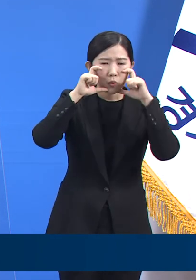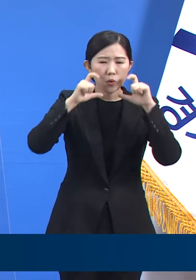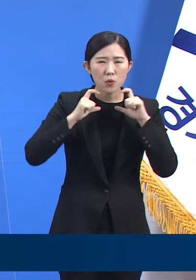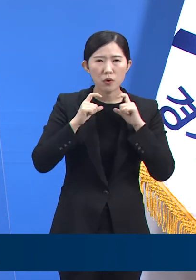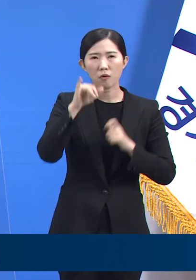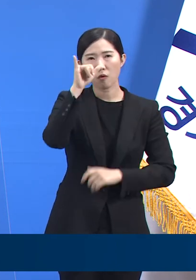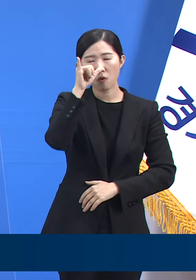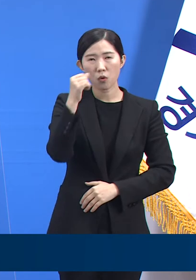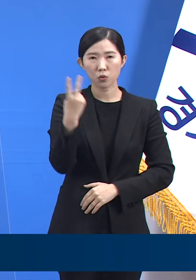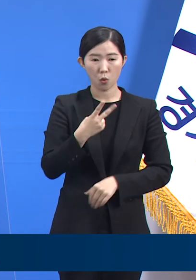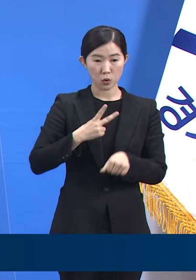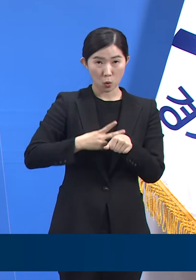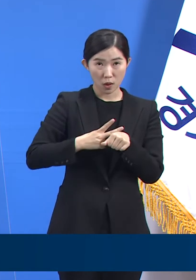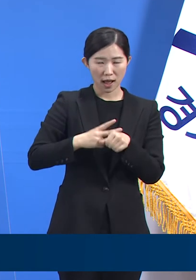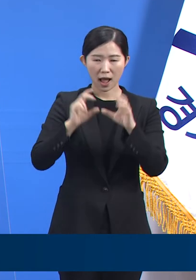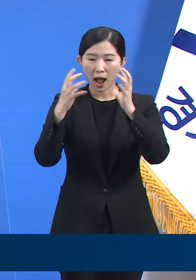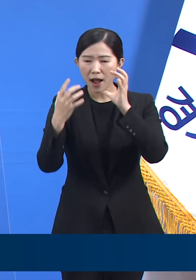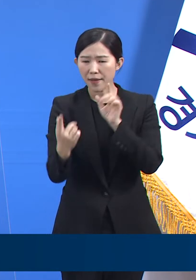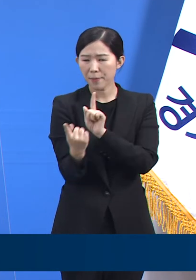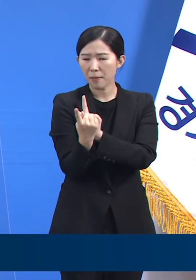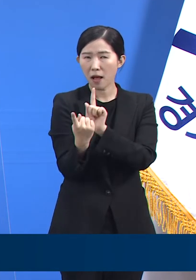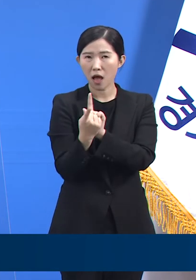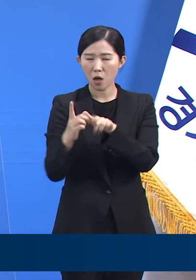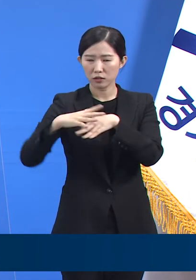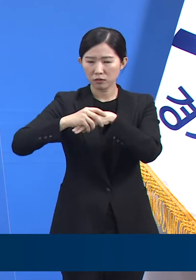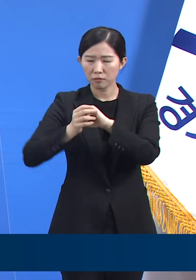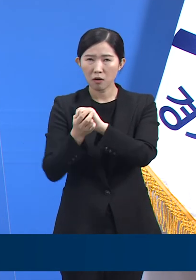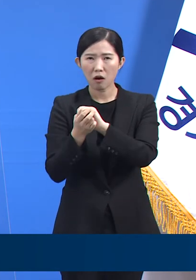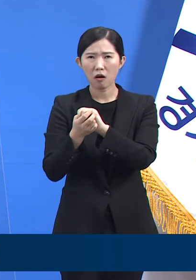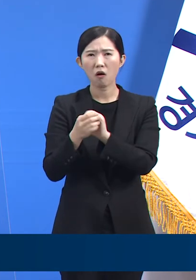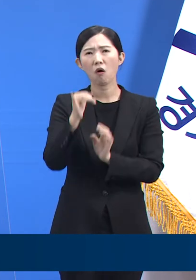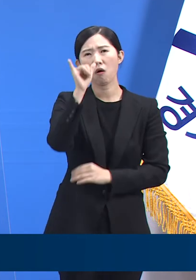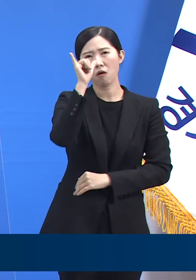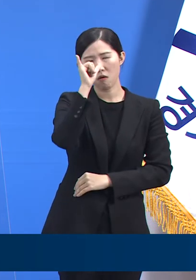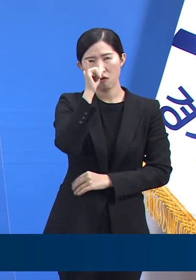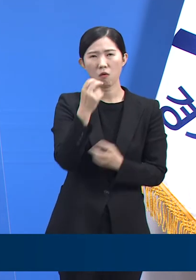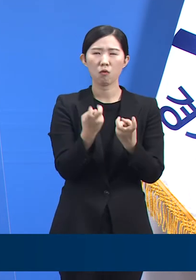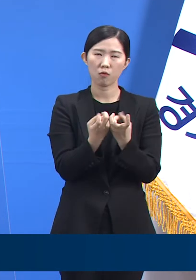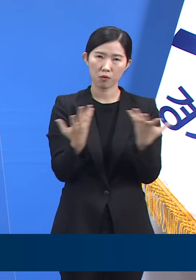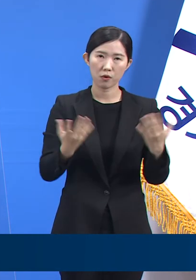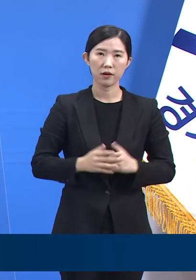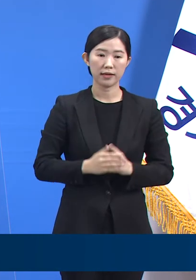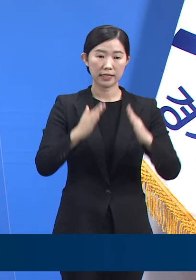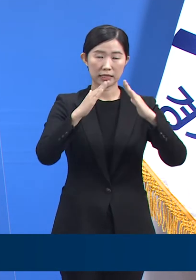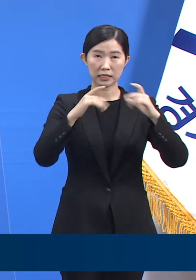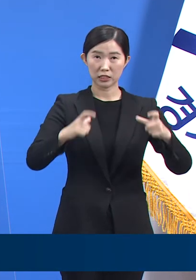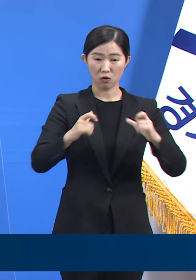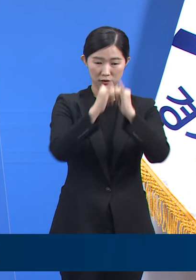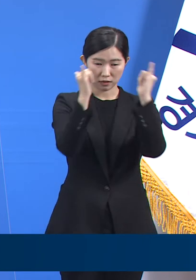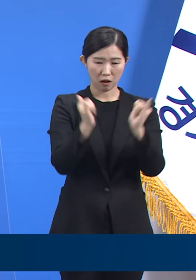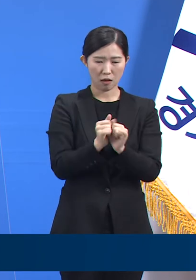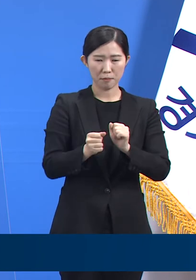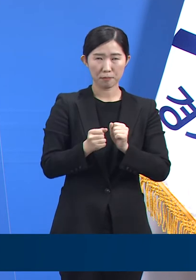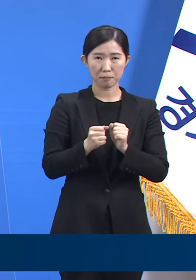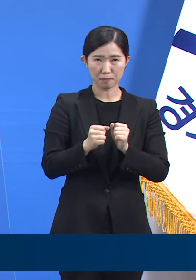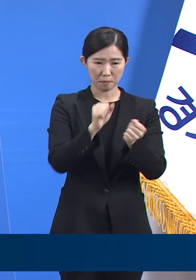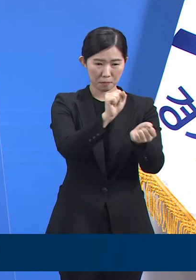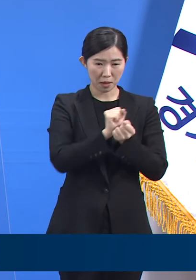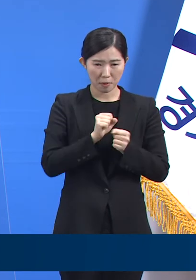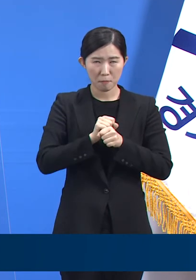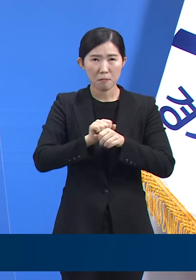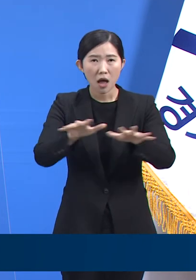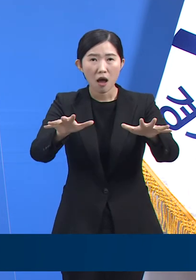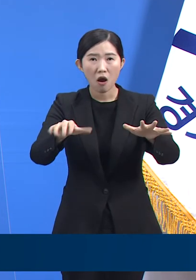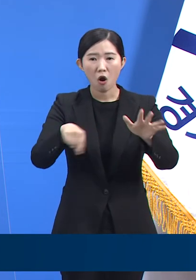밀접한 신체 접촉도 불가피합니다. 지역사회 감염이 확산되면서 어린이집으로의 유입사건을